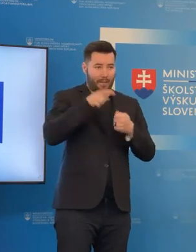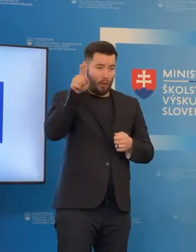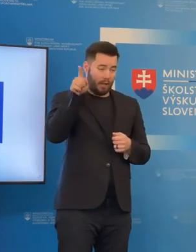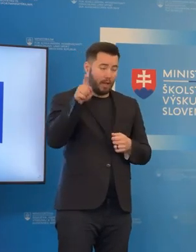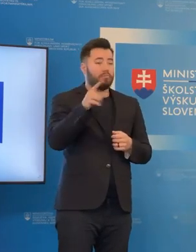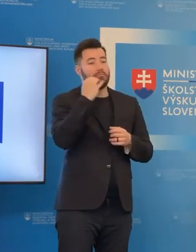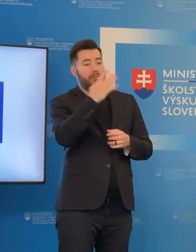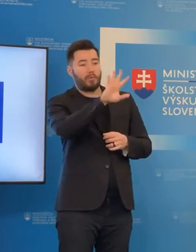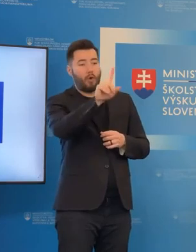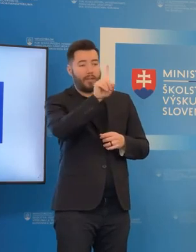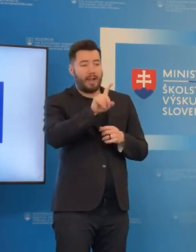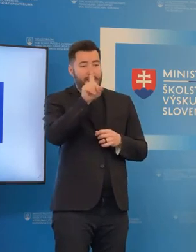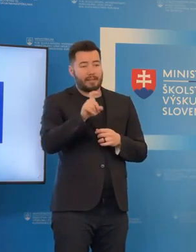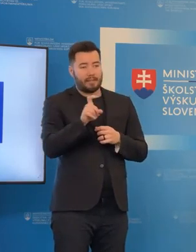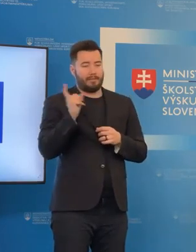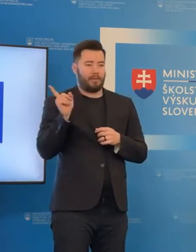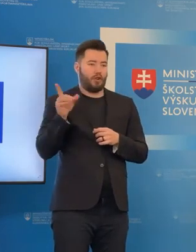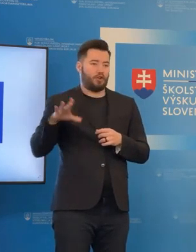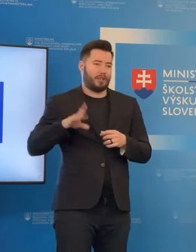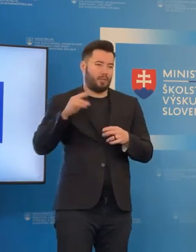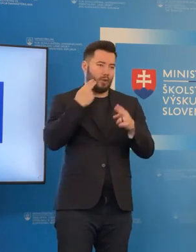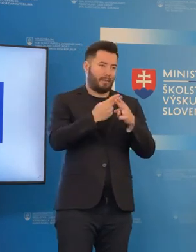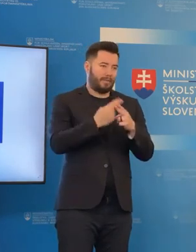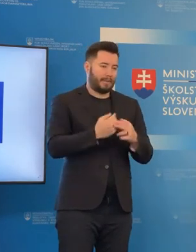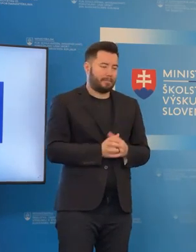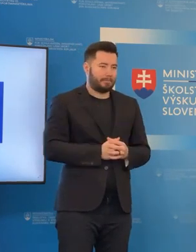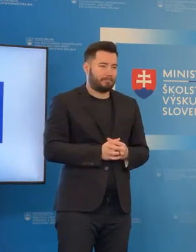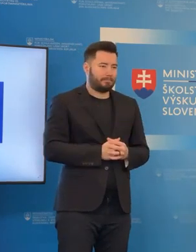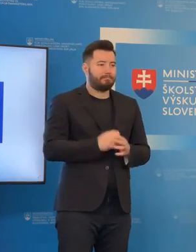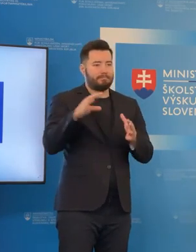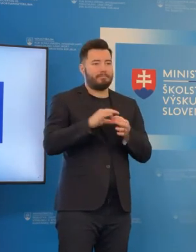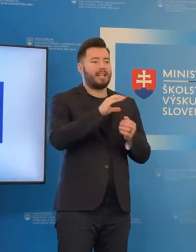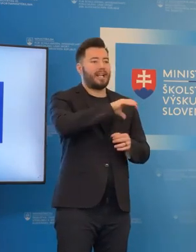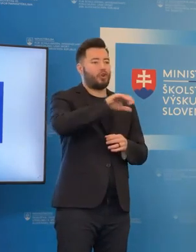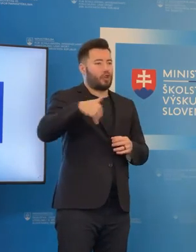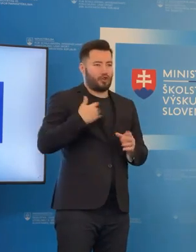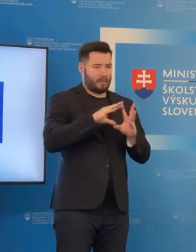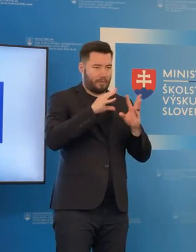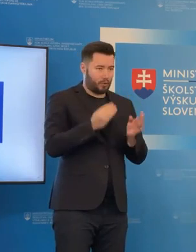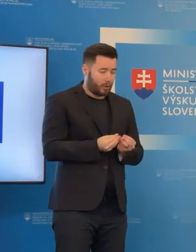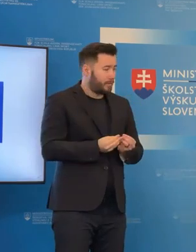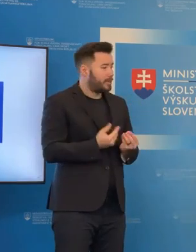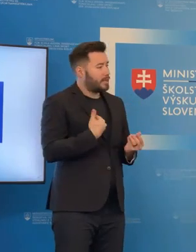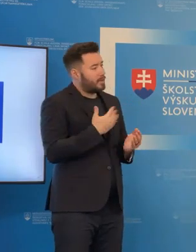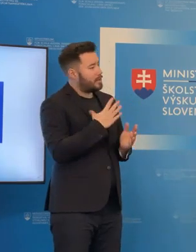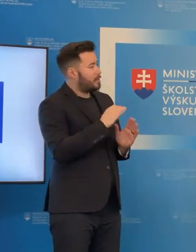odpovedať na vaše otázky. To je zatiaľ všetko, čo sa týka regionálneho školstva. by som poprosil o